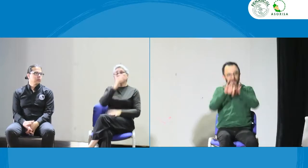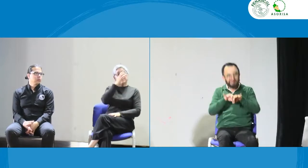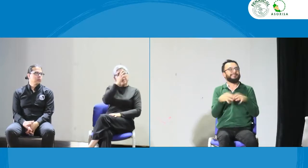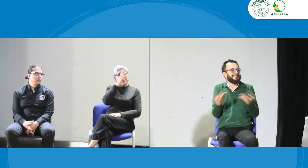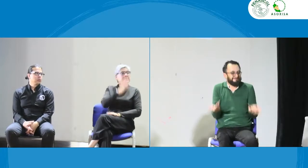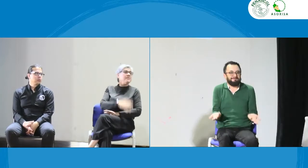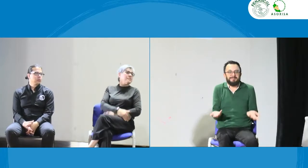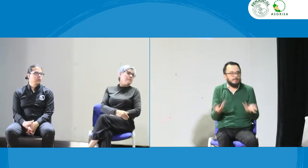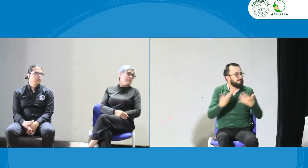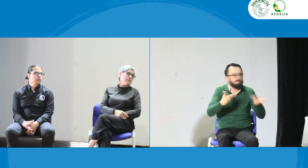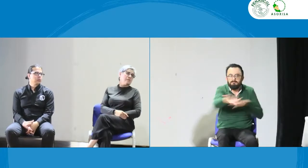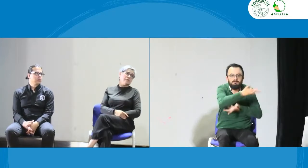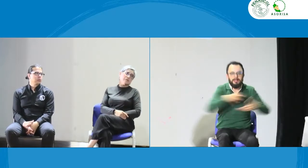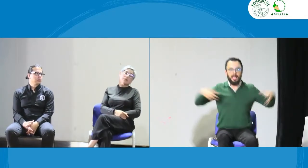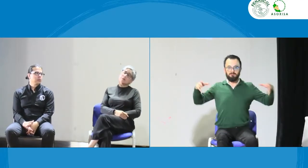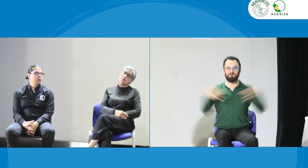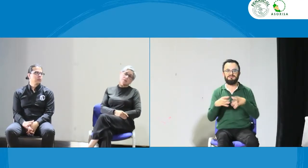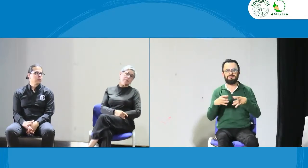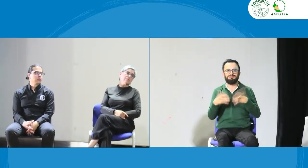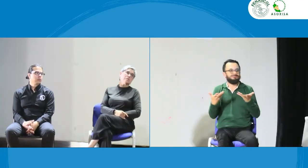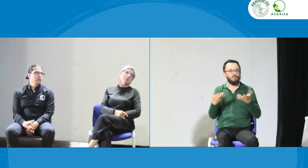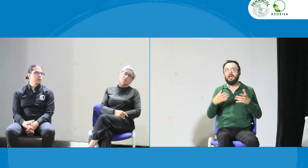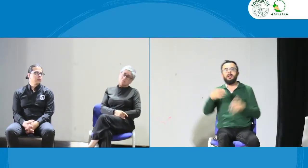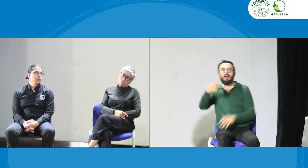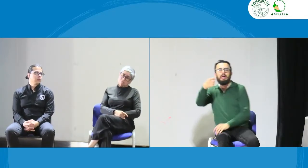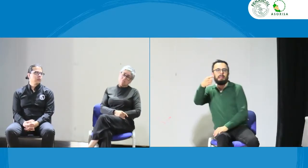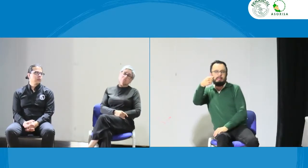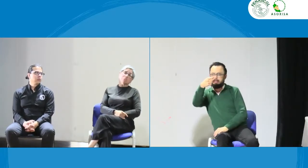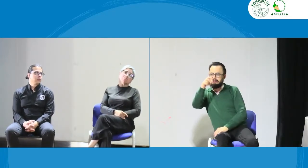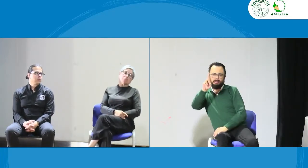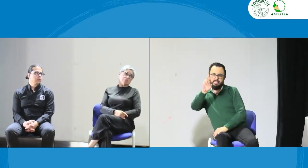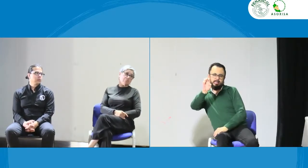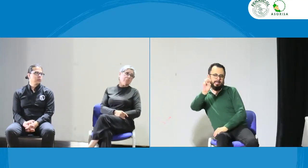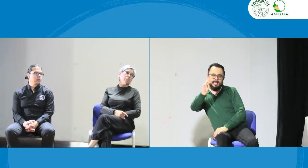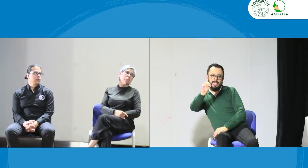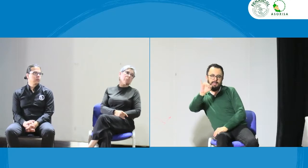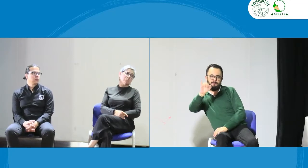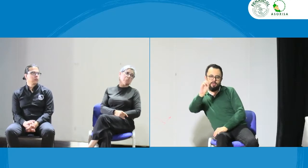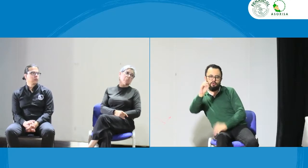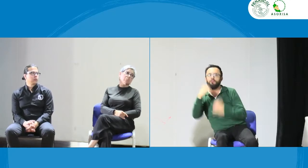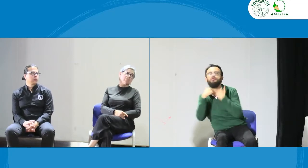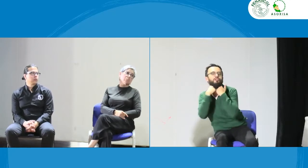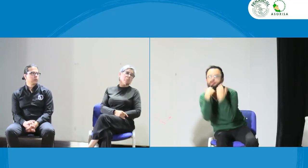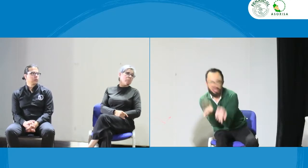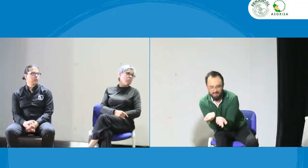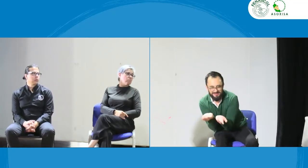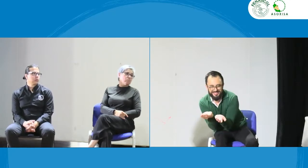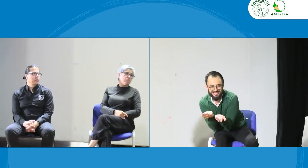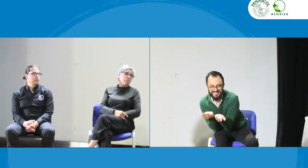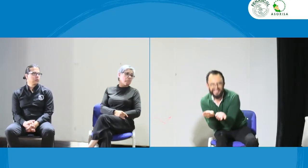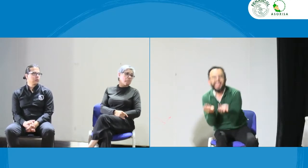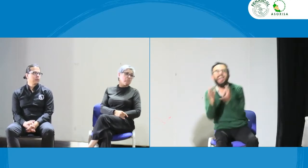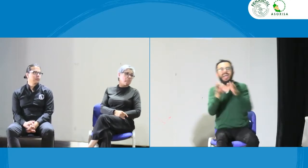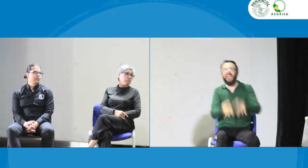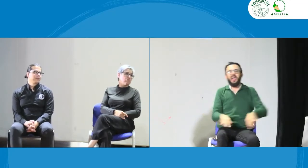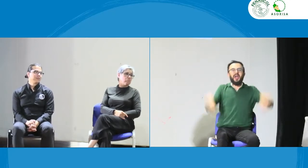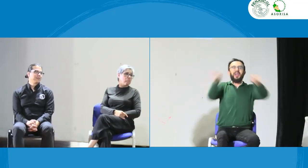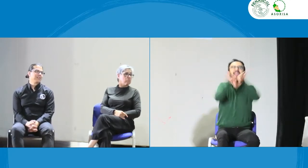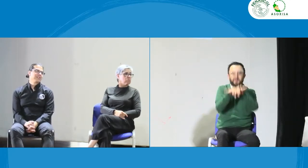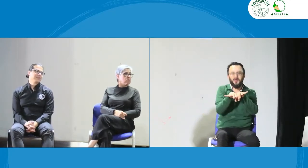debemos pensar en eso que es sumamente importante. Debe haber ese gremio de los intérpretes. Es que no lo sé